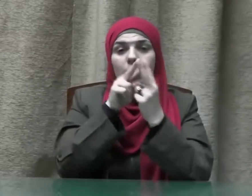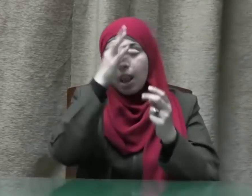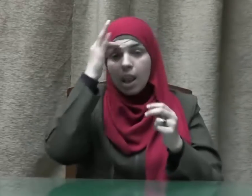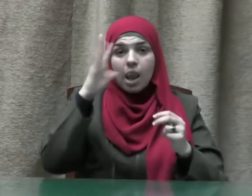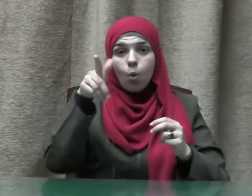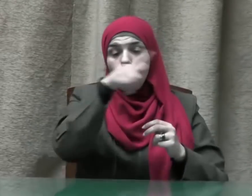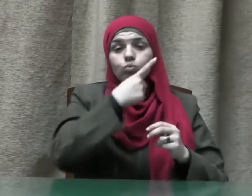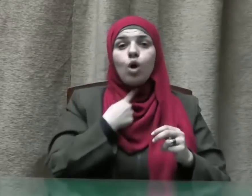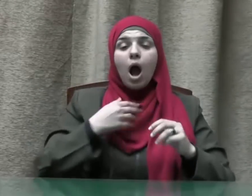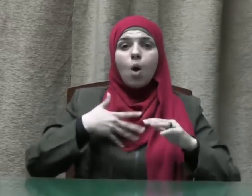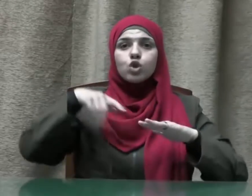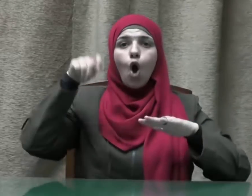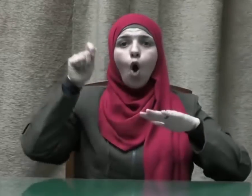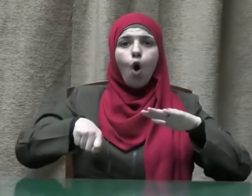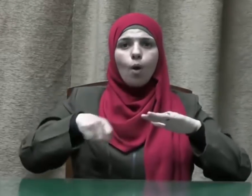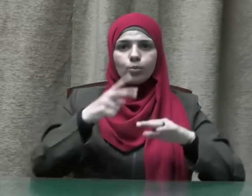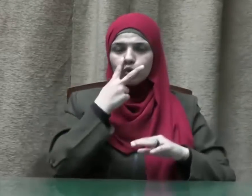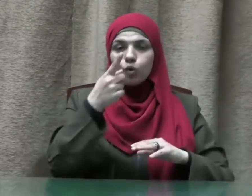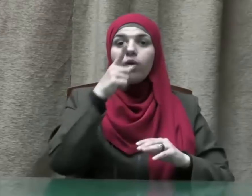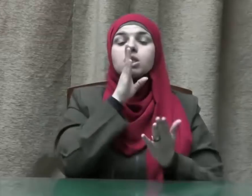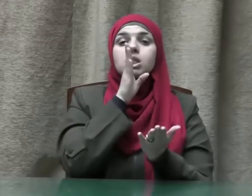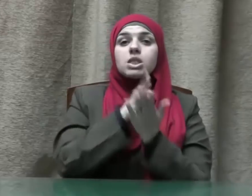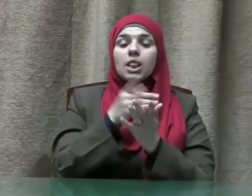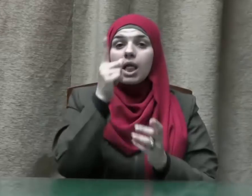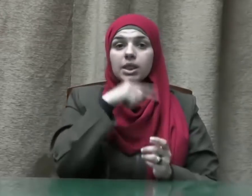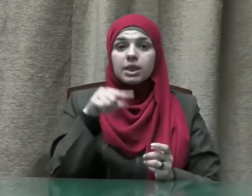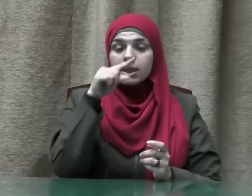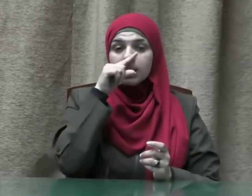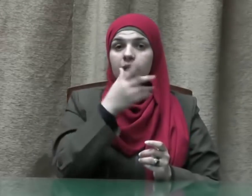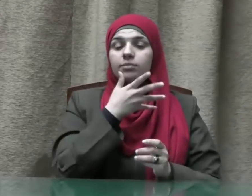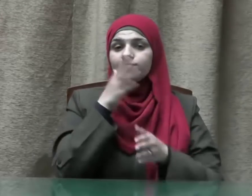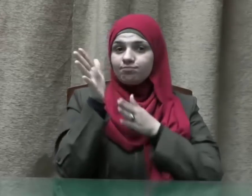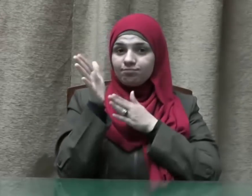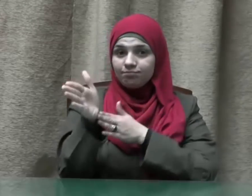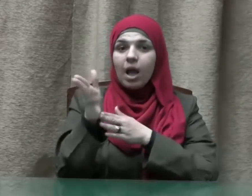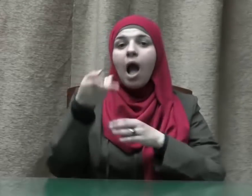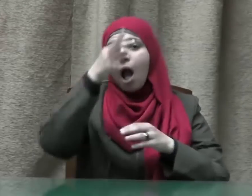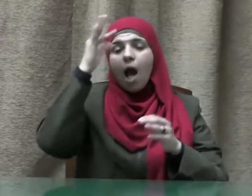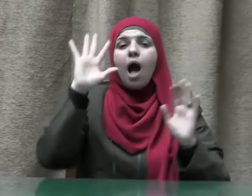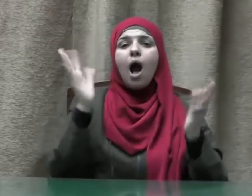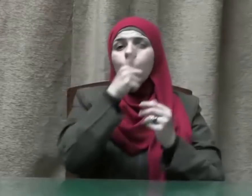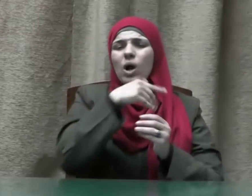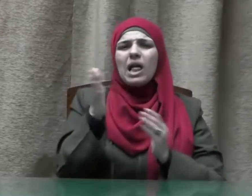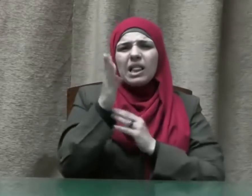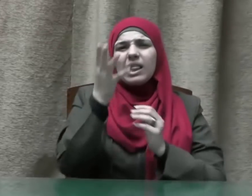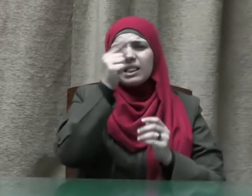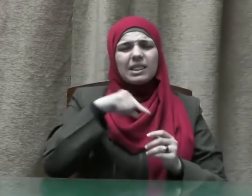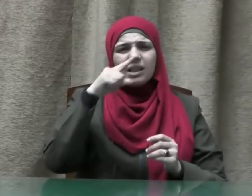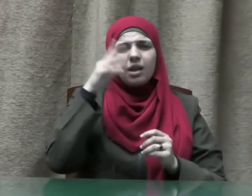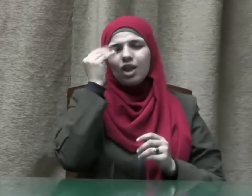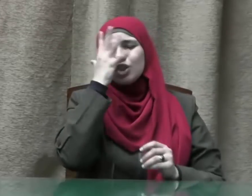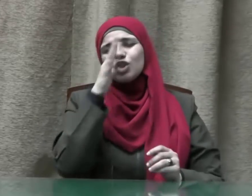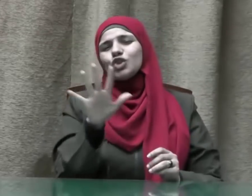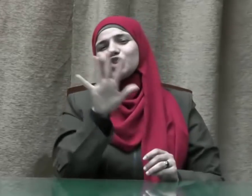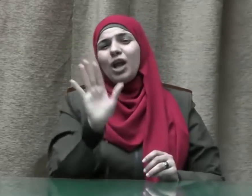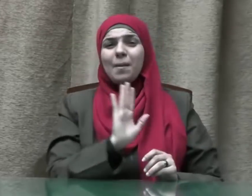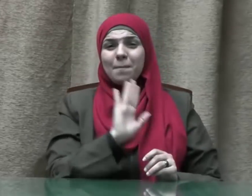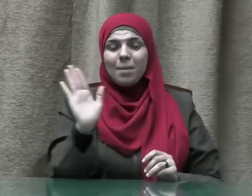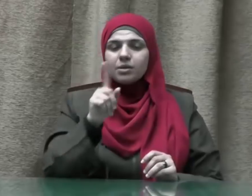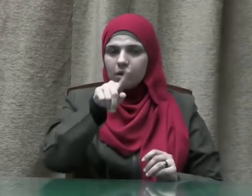على صدق التدين أو كونه تديناً شكلياً فعليك بمعرفة